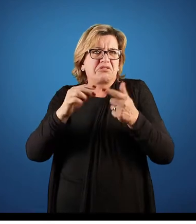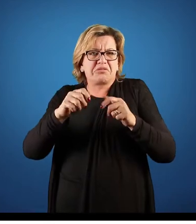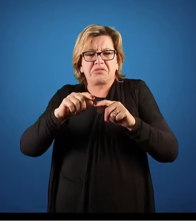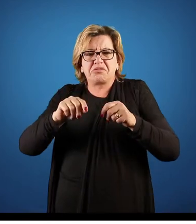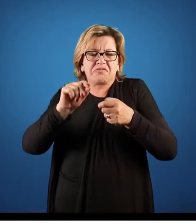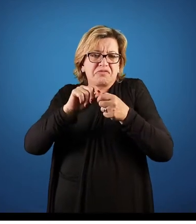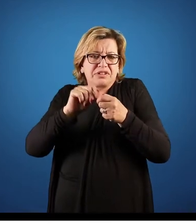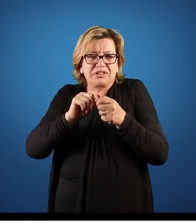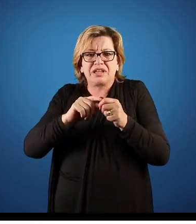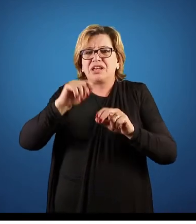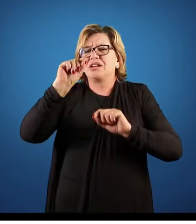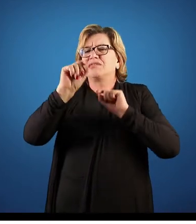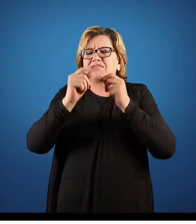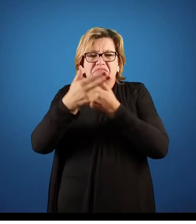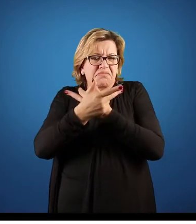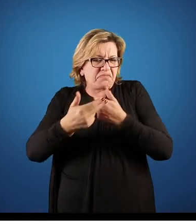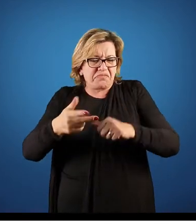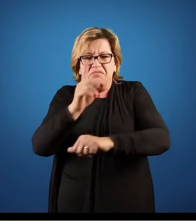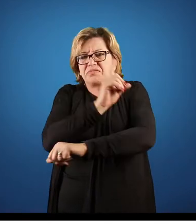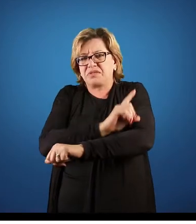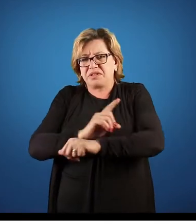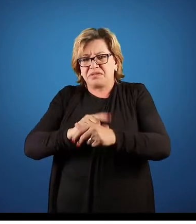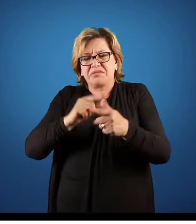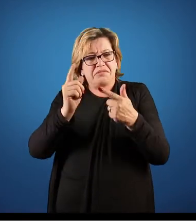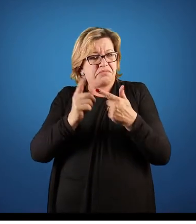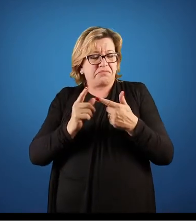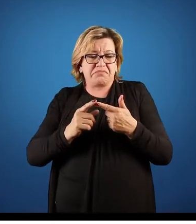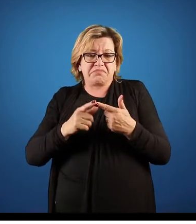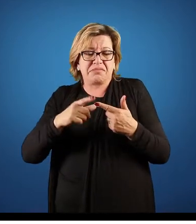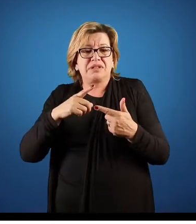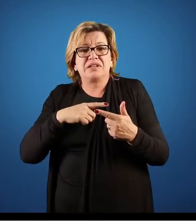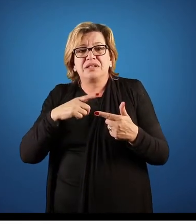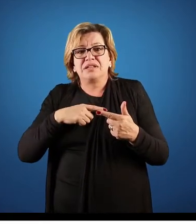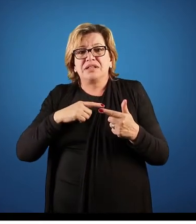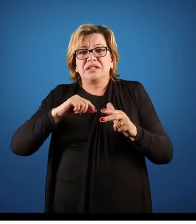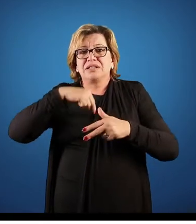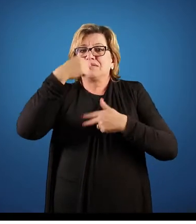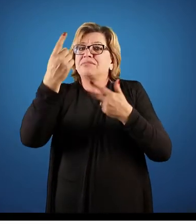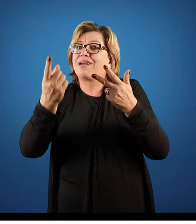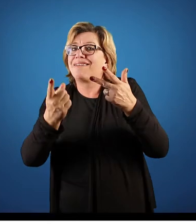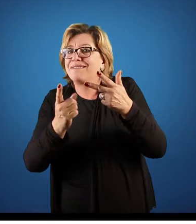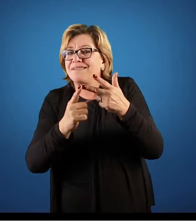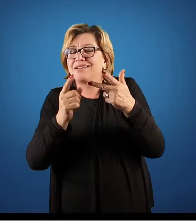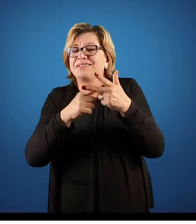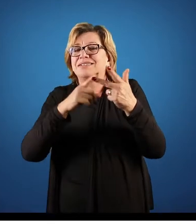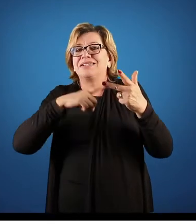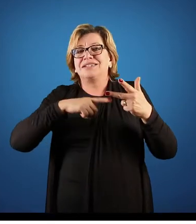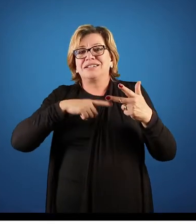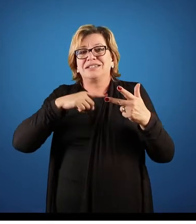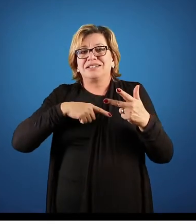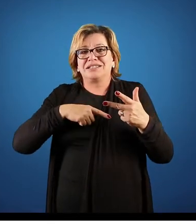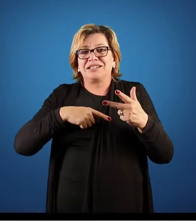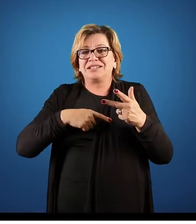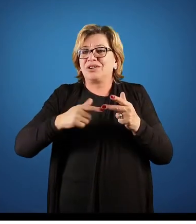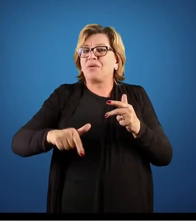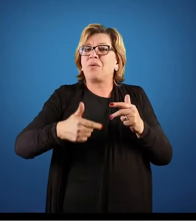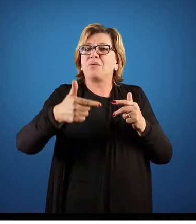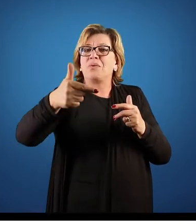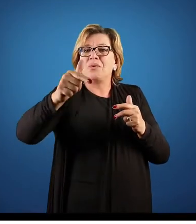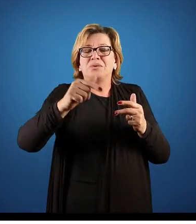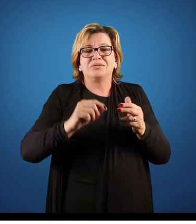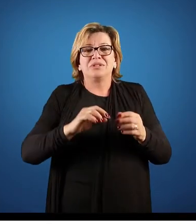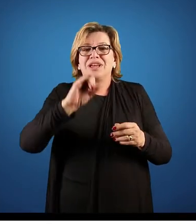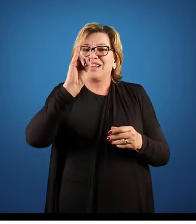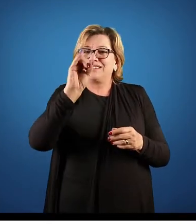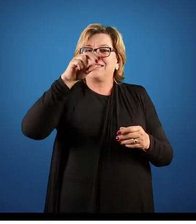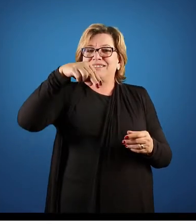de suprimentos, vamos colocar esses quatro departamentos como exemplo, e abaixo desses departamentos tem as suas interligações. E